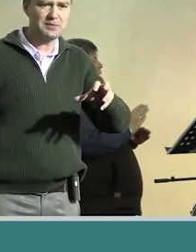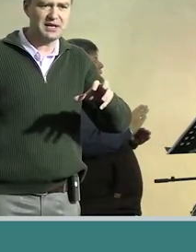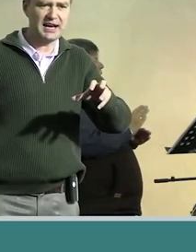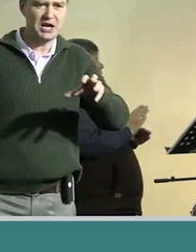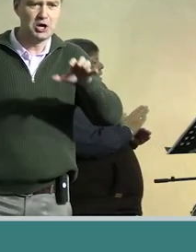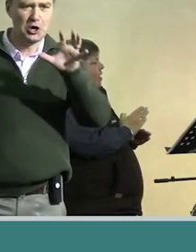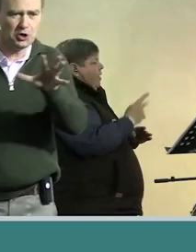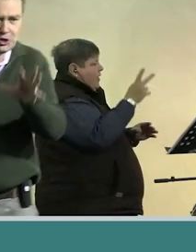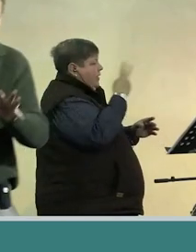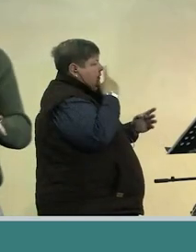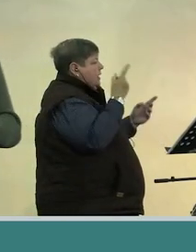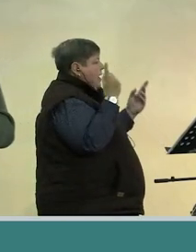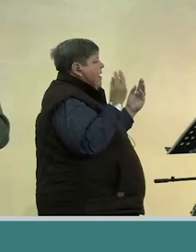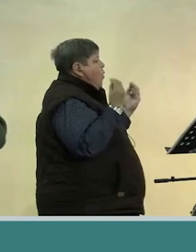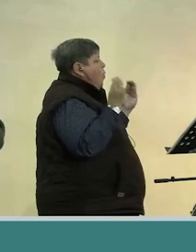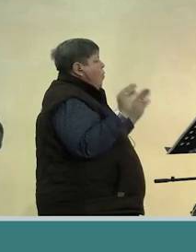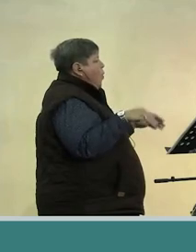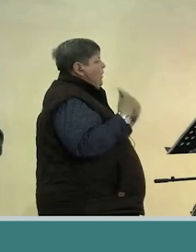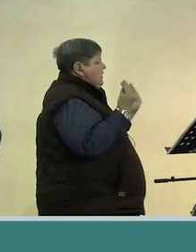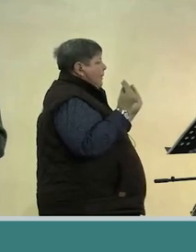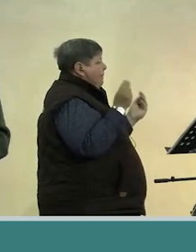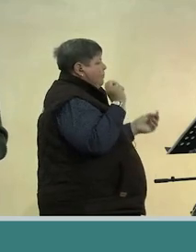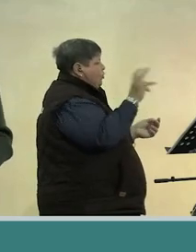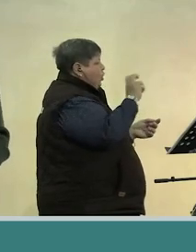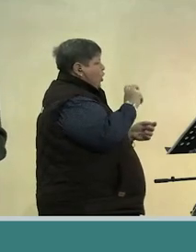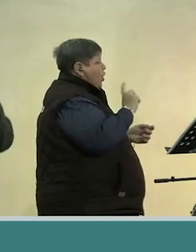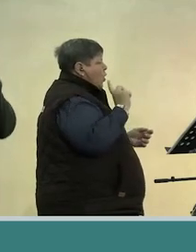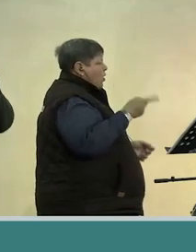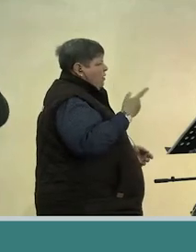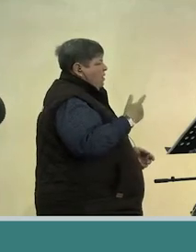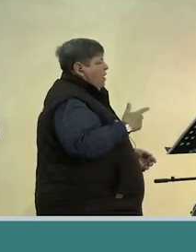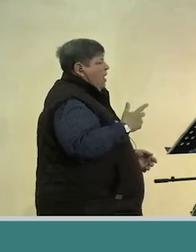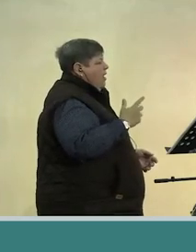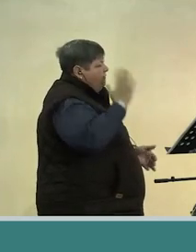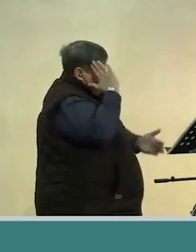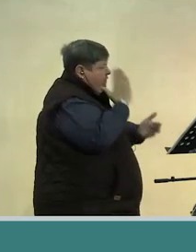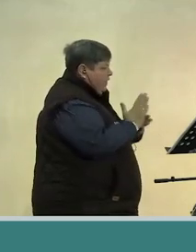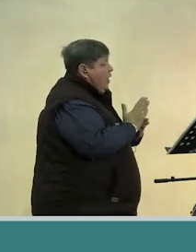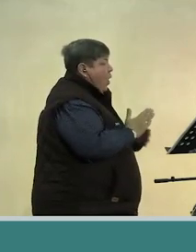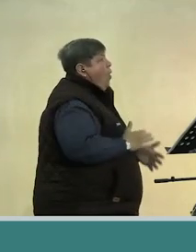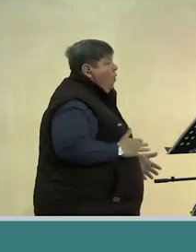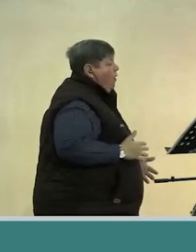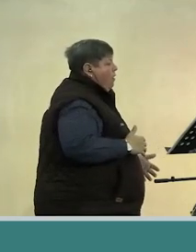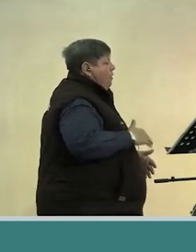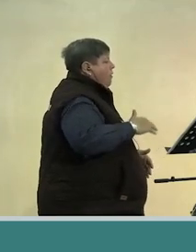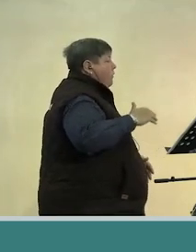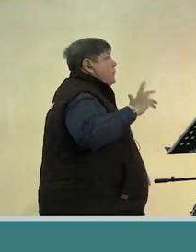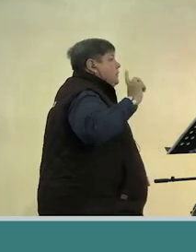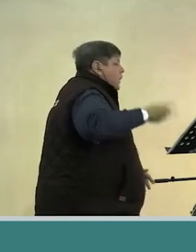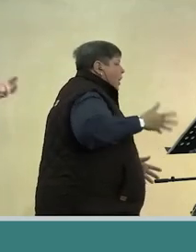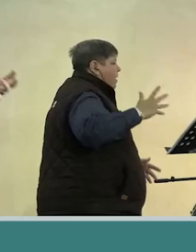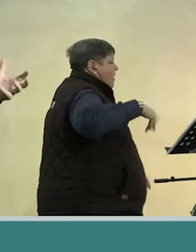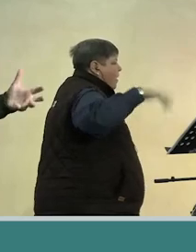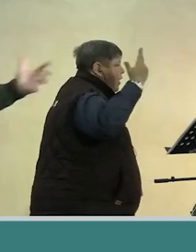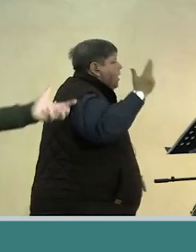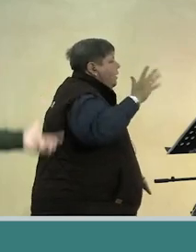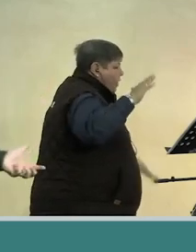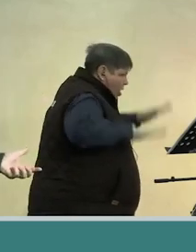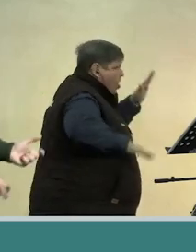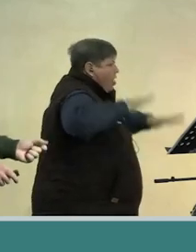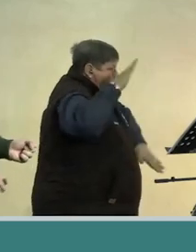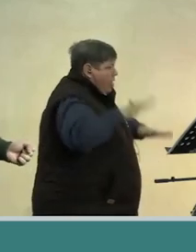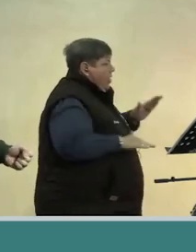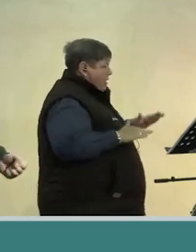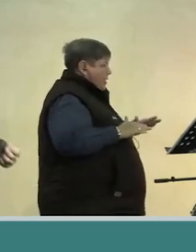die WhatsApp gekry roekeloos in die Heere te sê nou gebruik die woord roekeloos dis een beetje klikbait net om jou aandacht te kry maar toch is daar iets